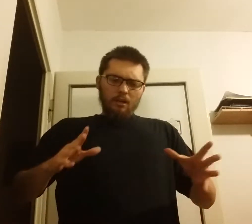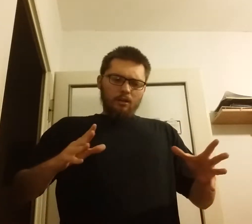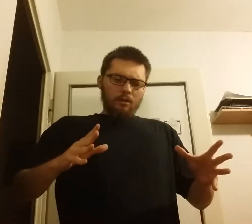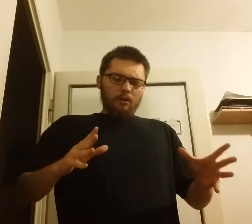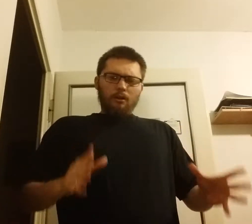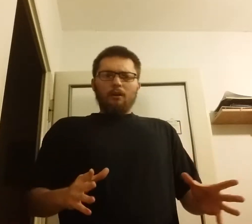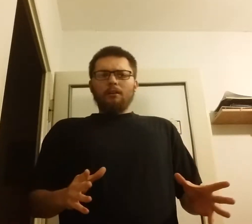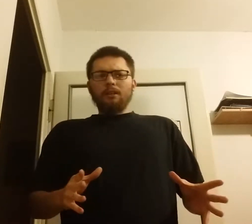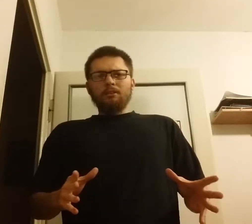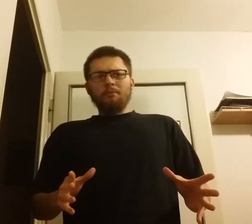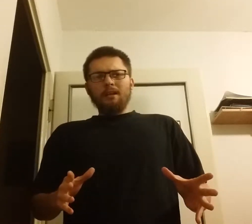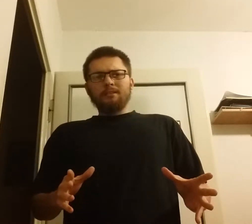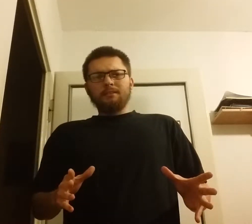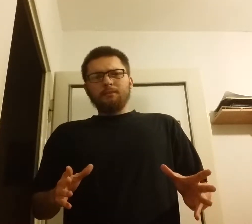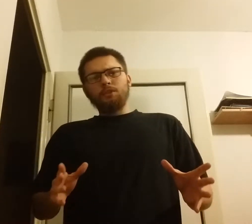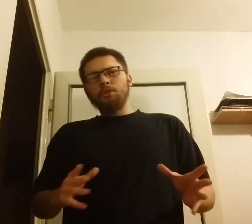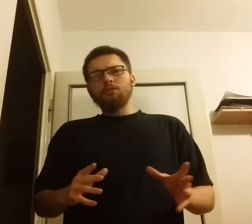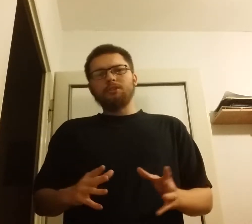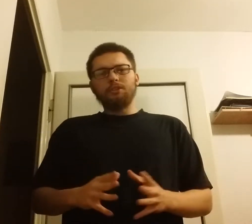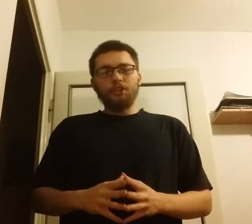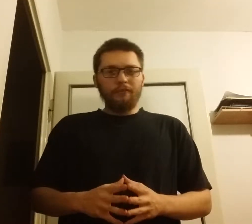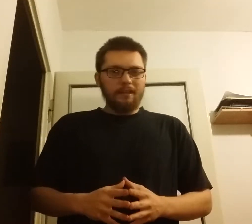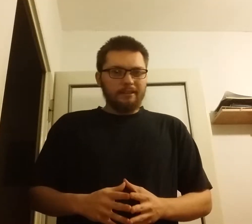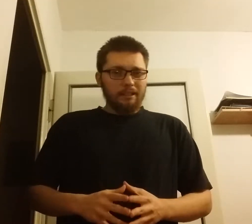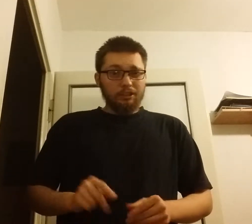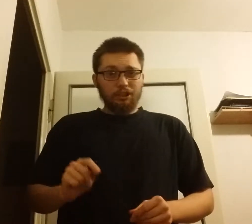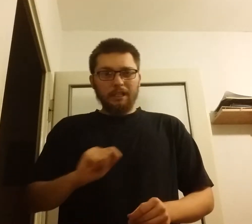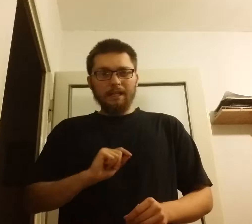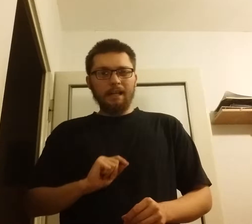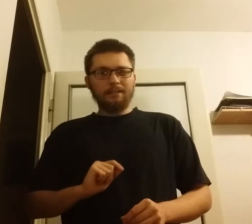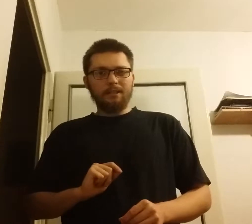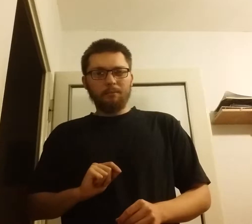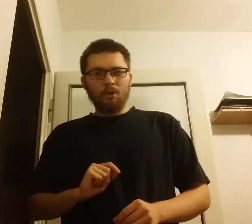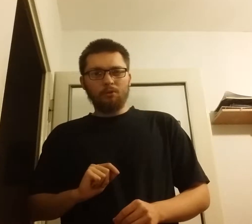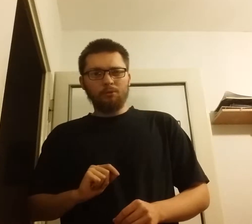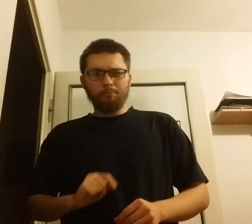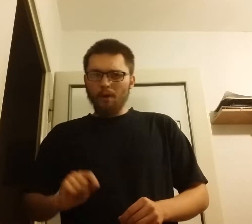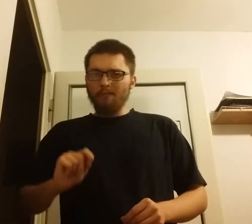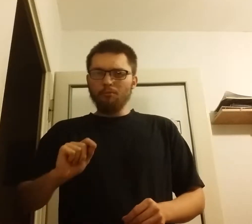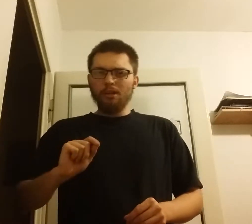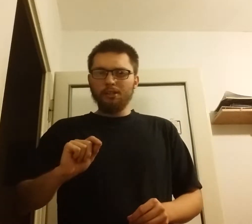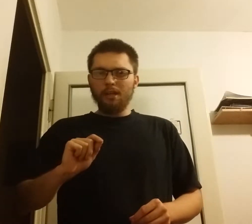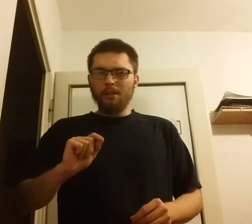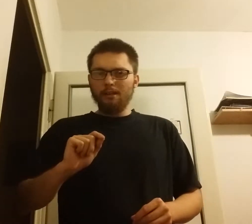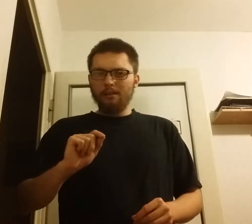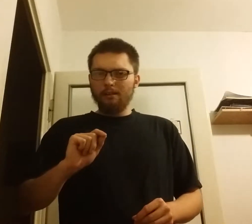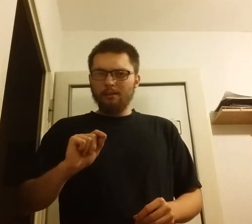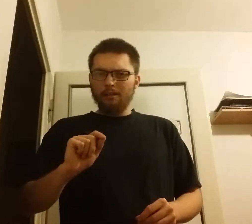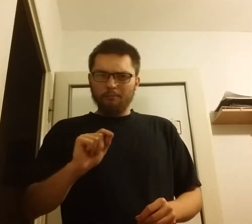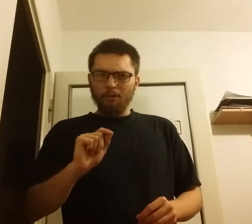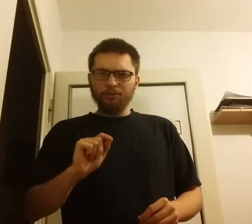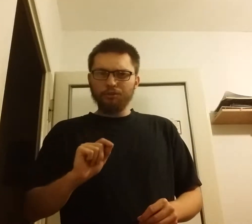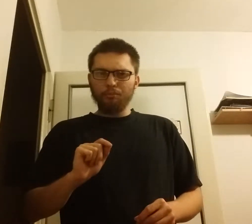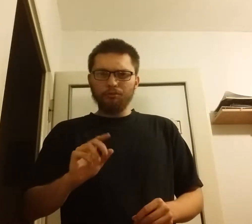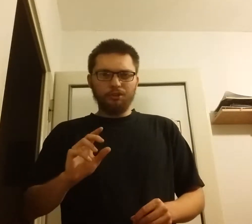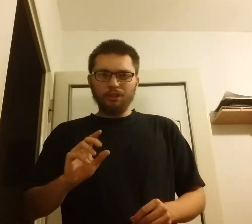Natomiast w 1914 roku pojawiła się bądź co bądź